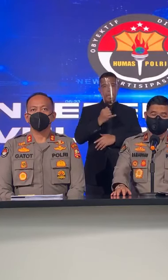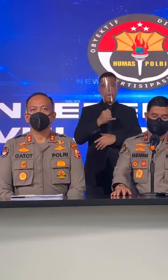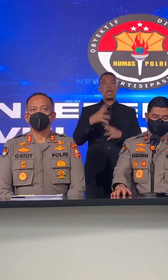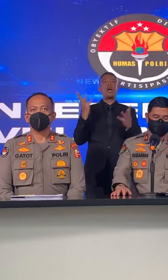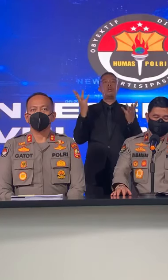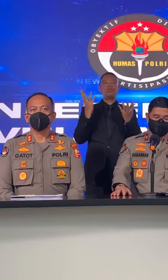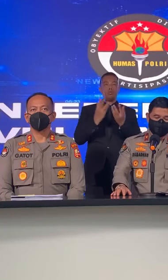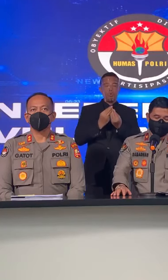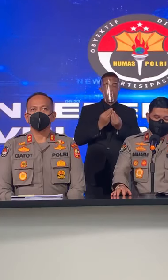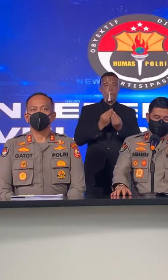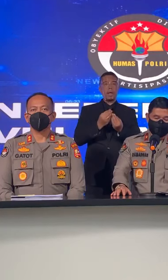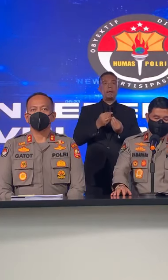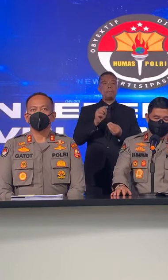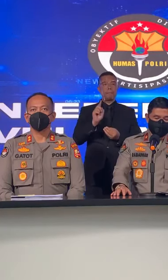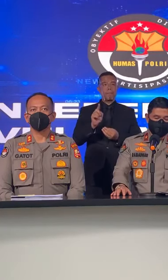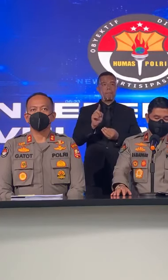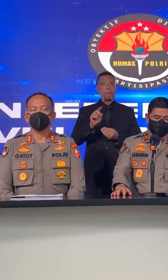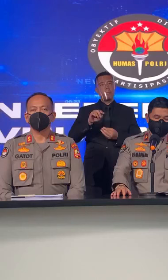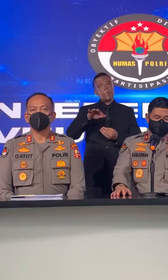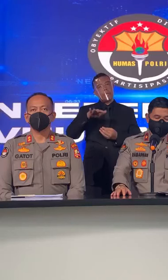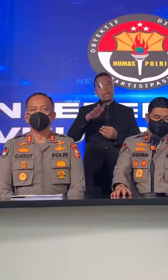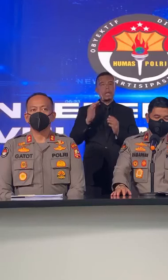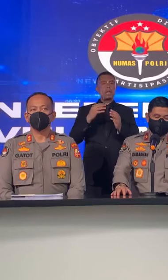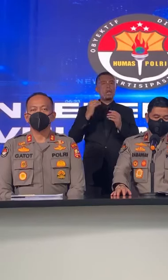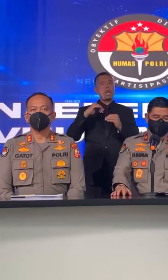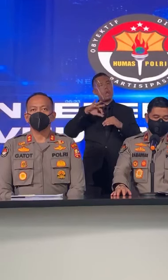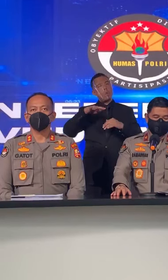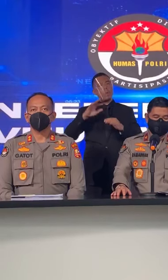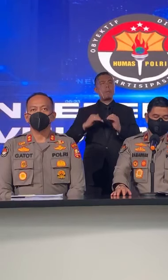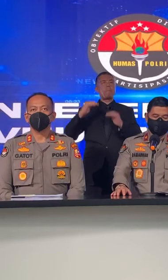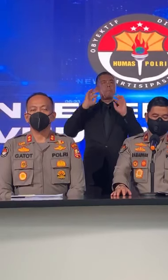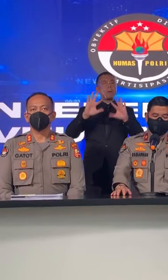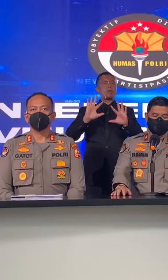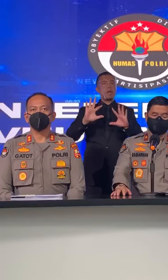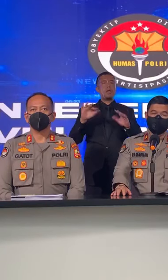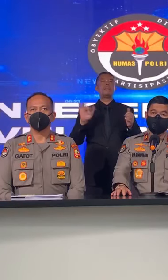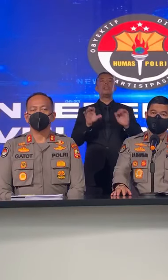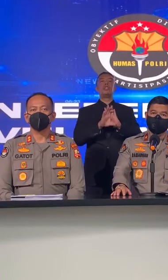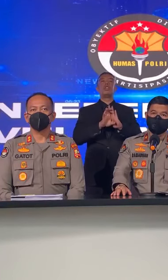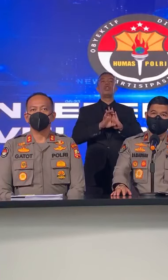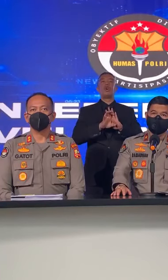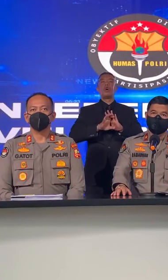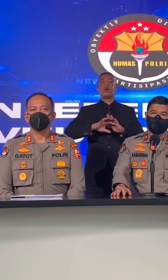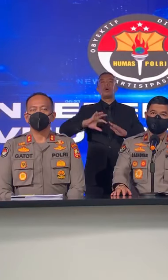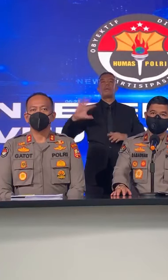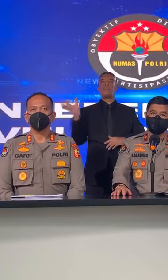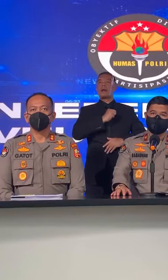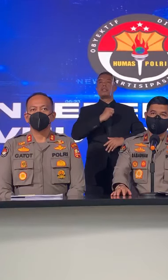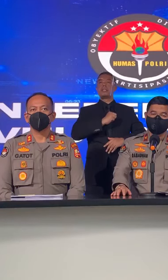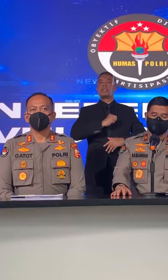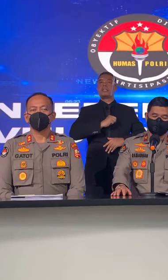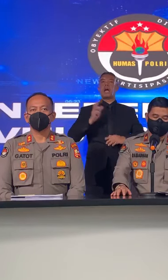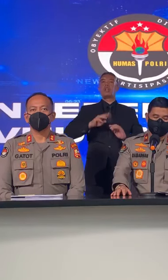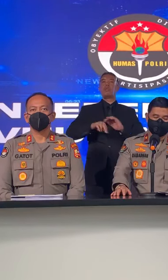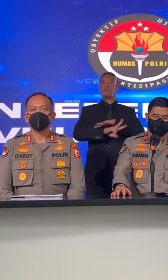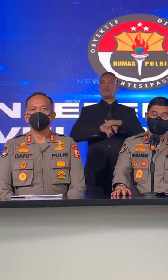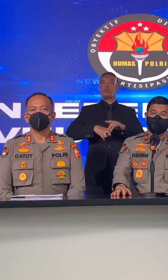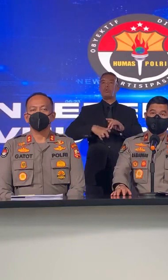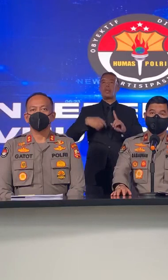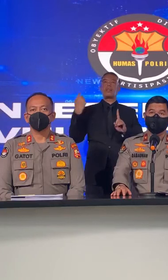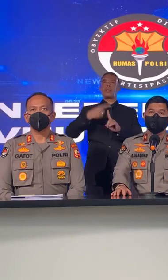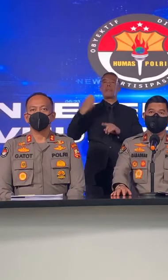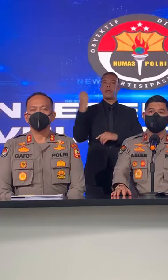jumlahnya relatif tinggi. Yang pertama pencurian dengan pemberatan atau curat sebanyak